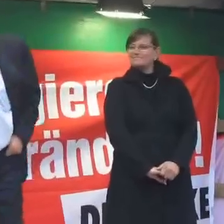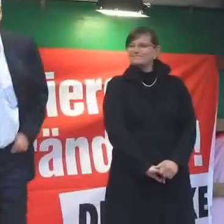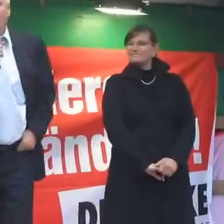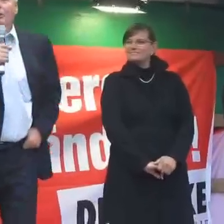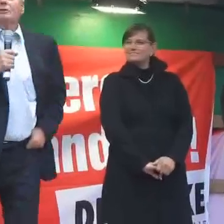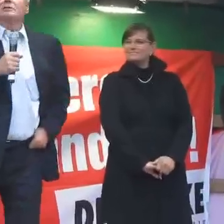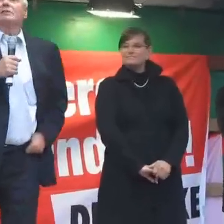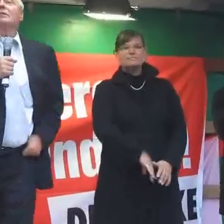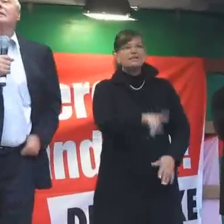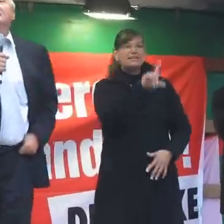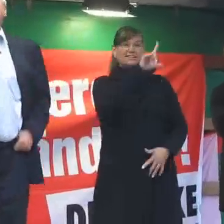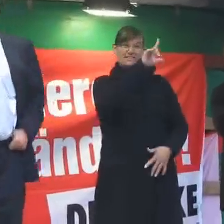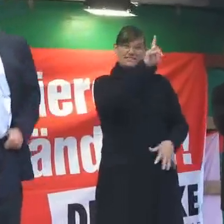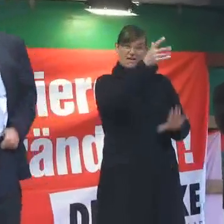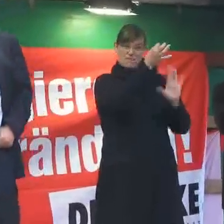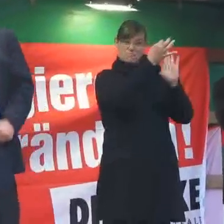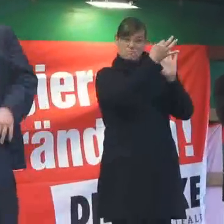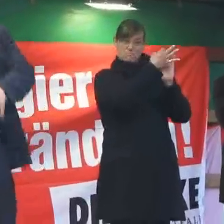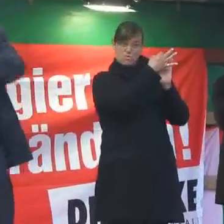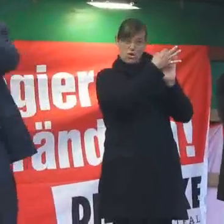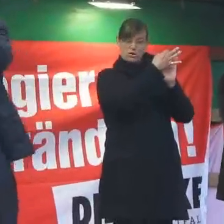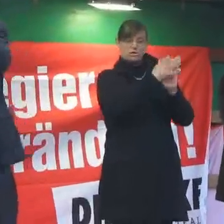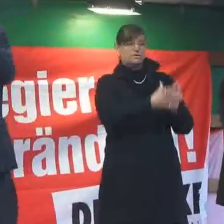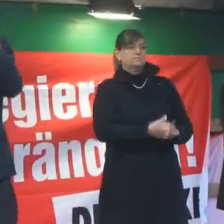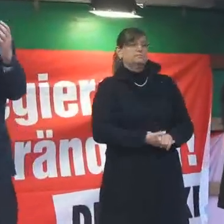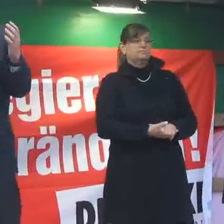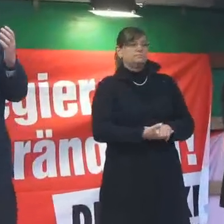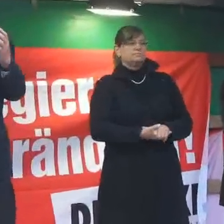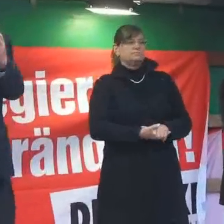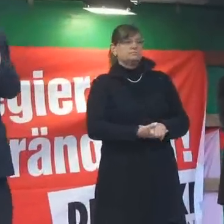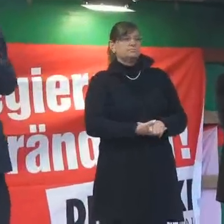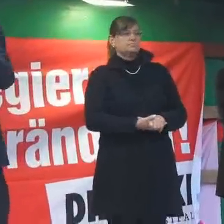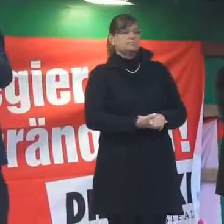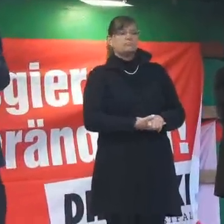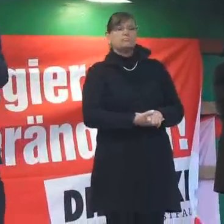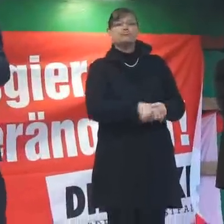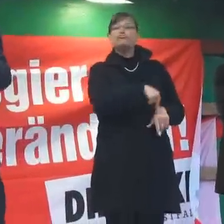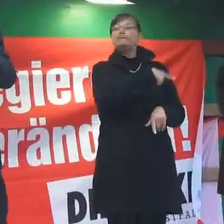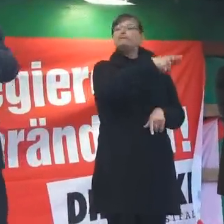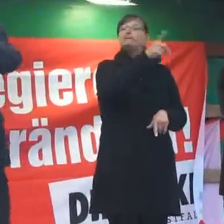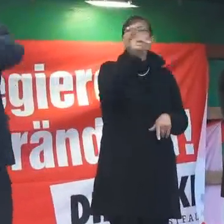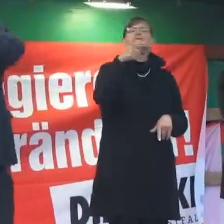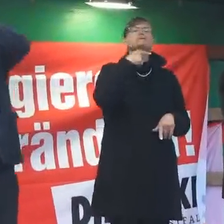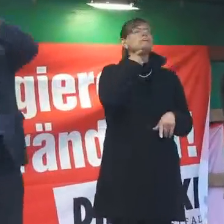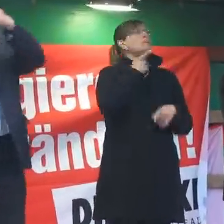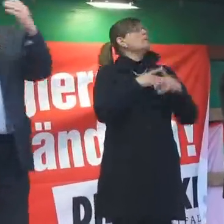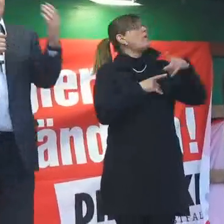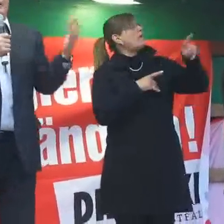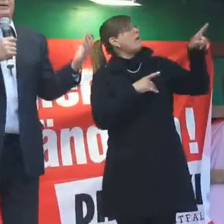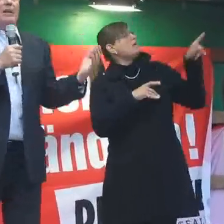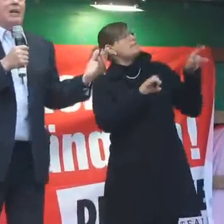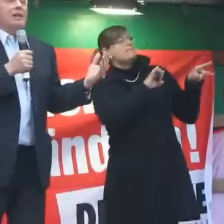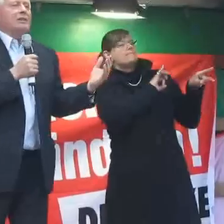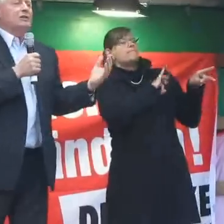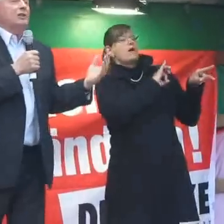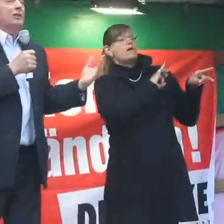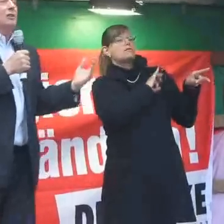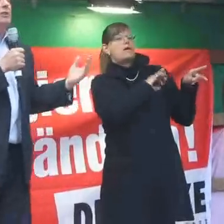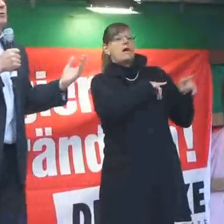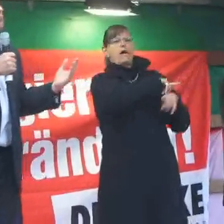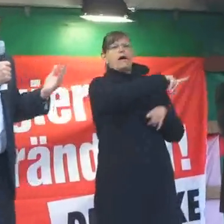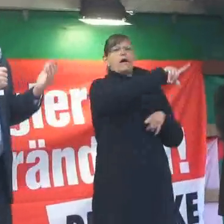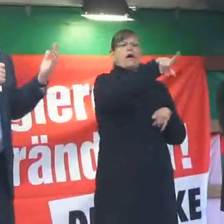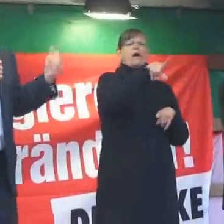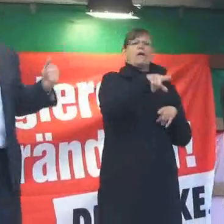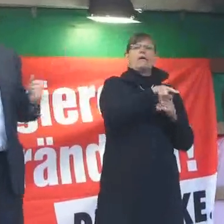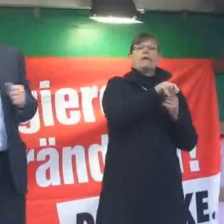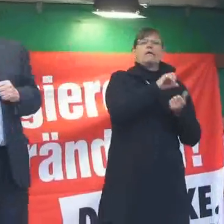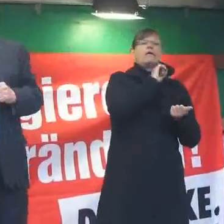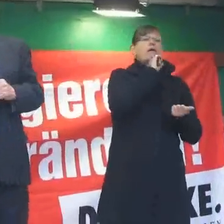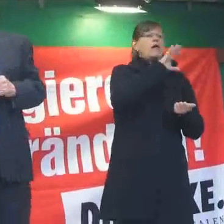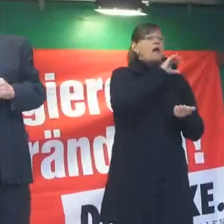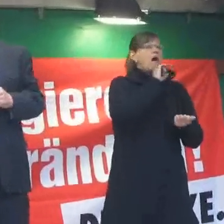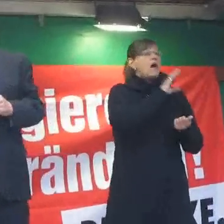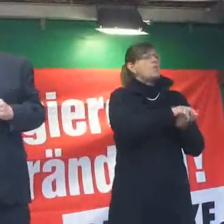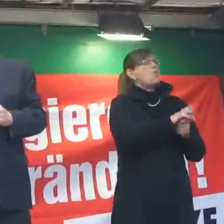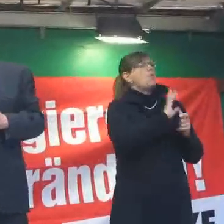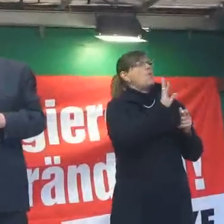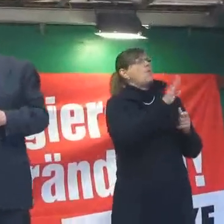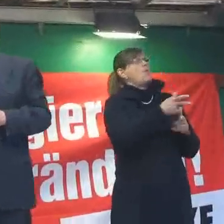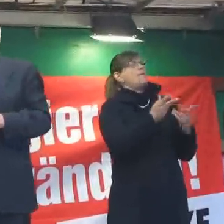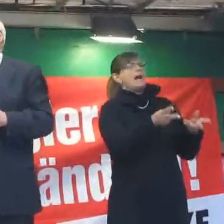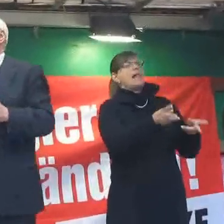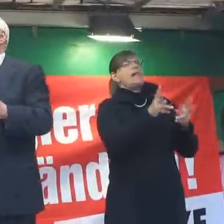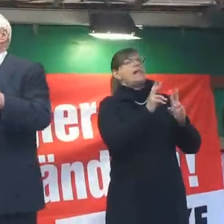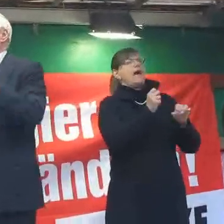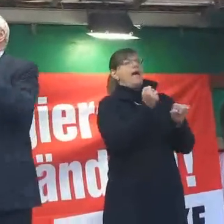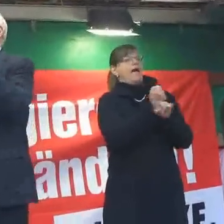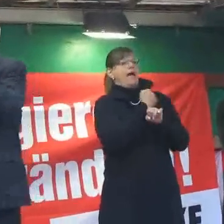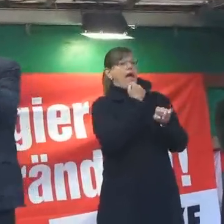Zweiter Punkt. Wenn Sie jetzt hören, was die anderen Parteien sagen, dann beklagen alle Parteien die Leiharbeit. Alle